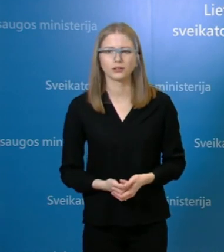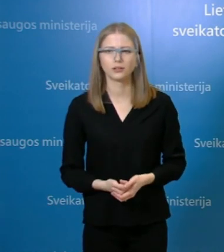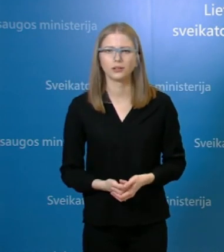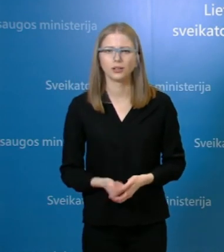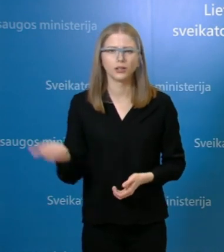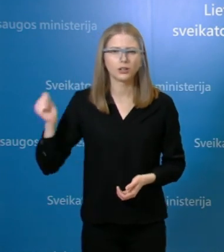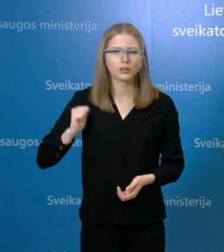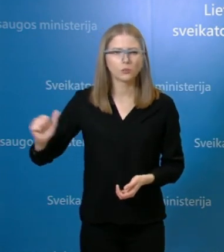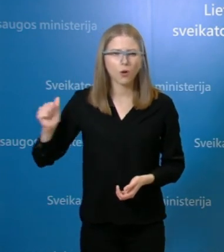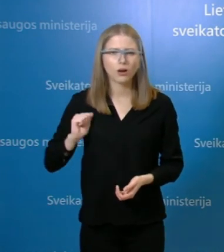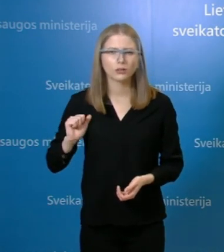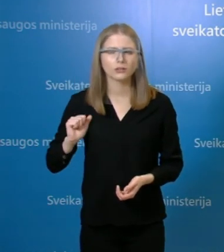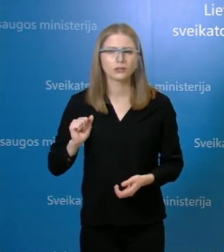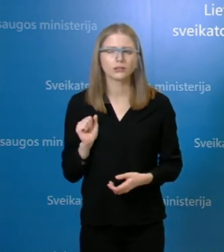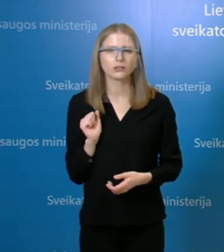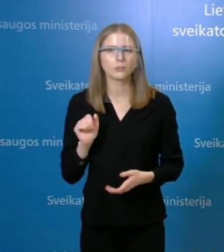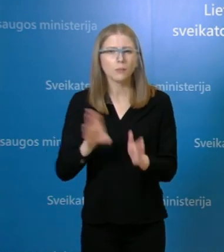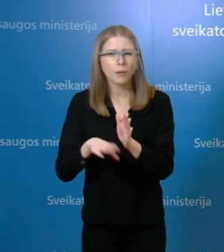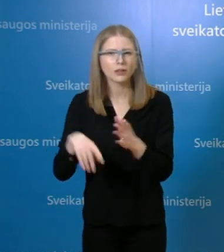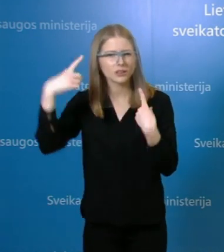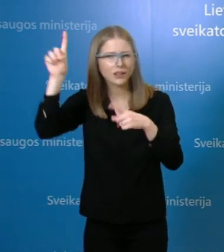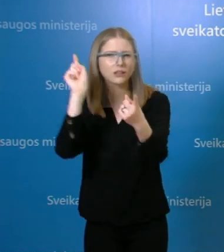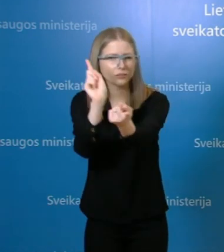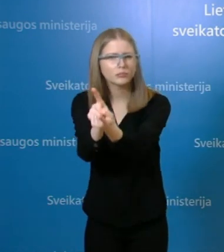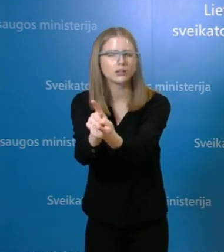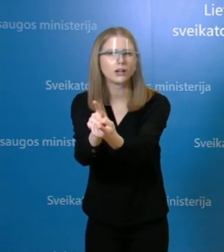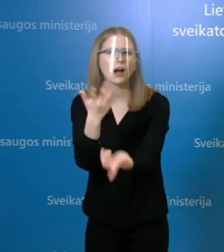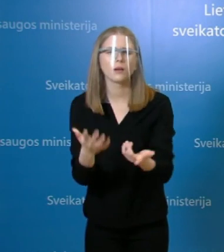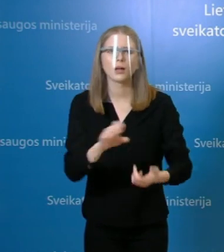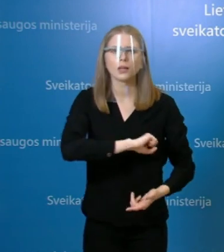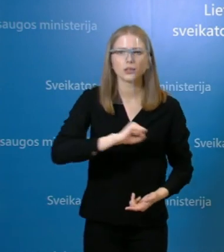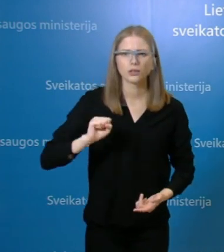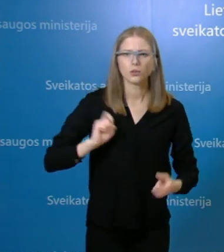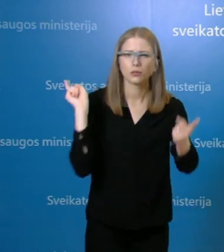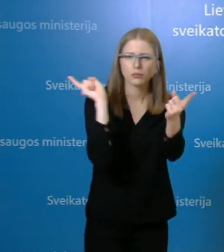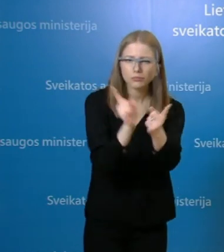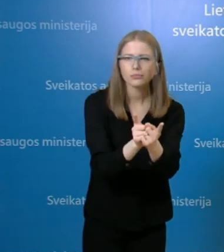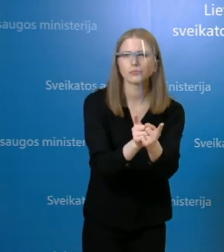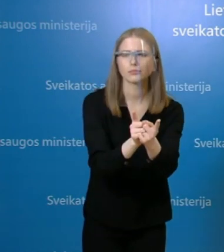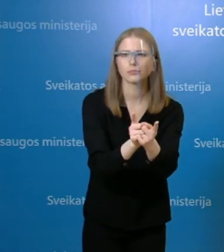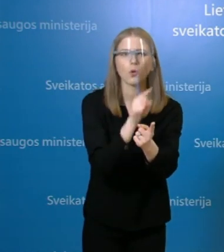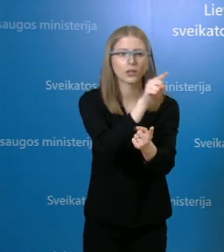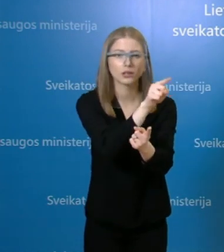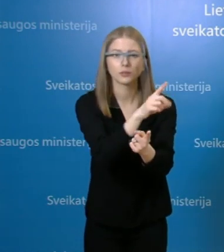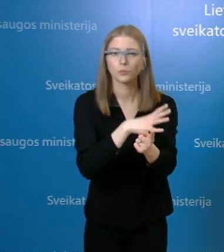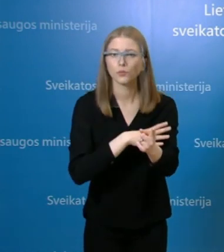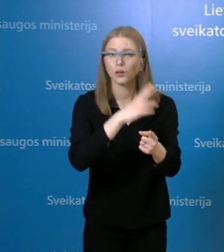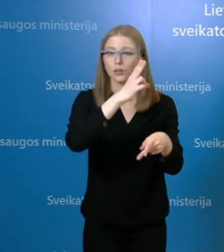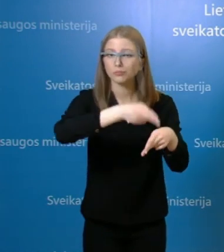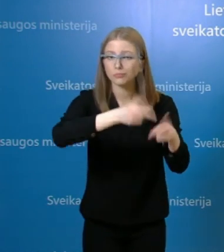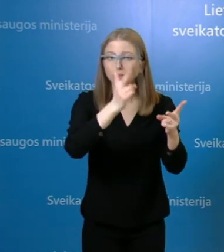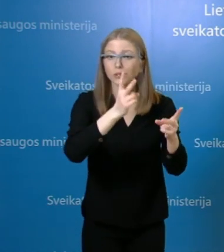jas susitiko su mediku, kuris sirgo ir po to jam nustatytas buvo koronavirusas ir nežinodamas užkretė